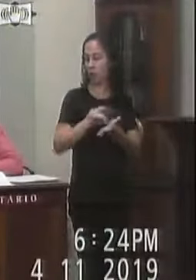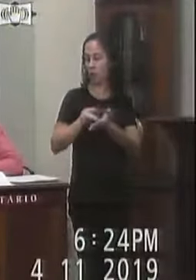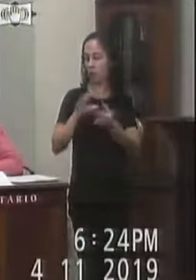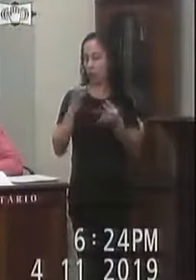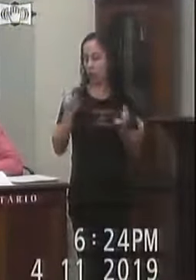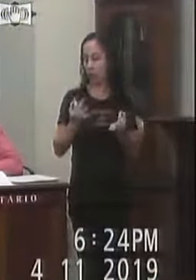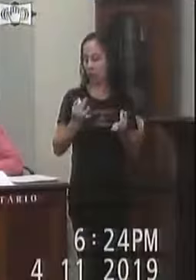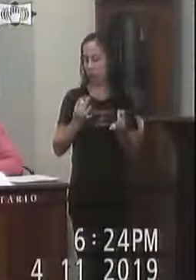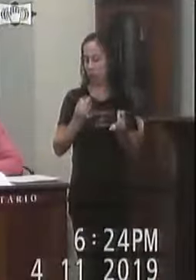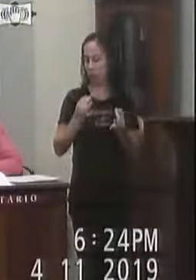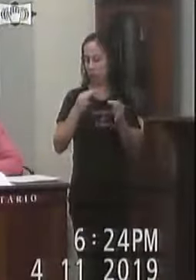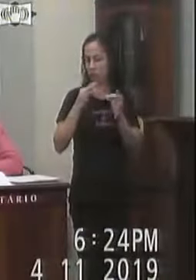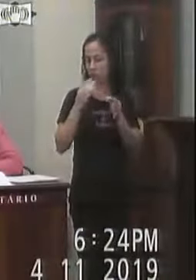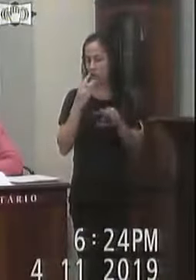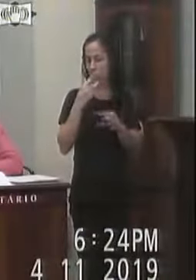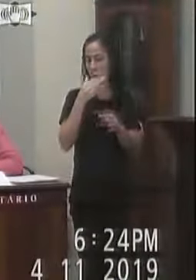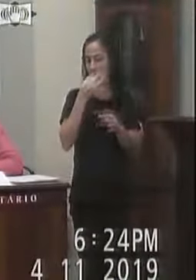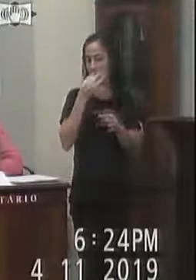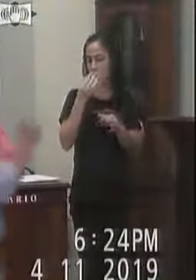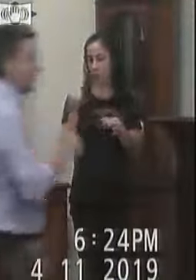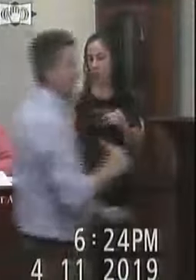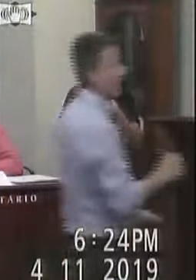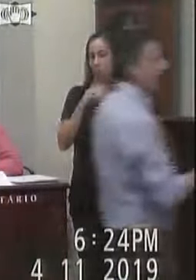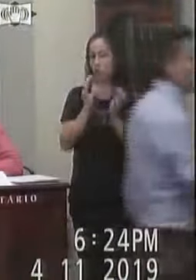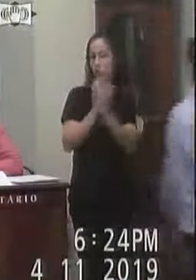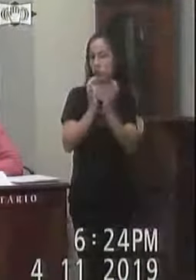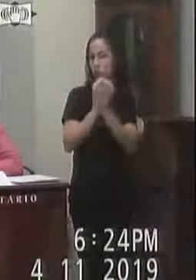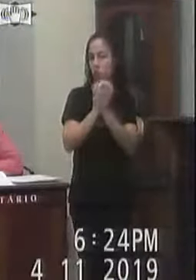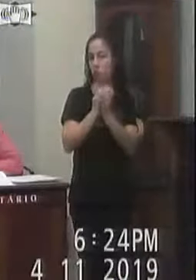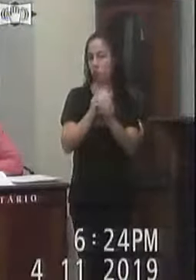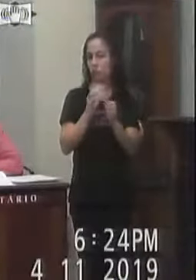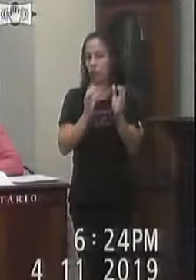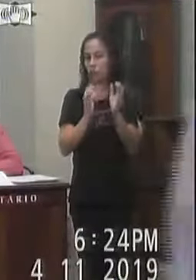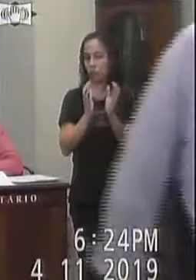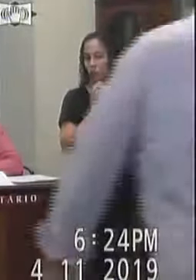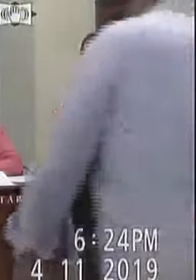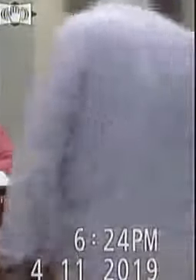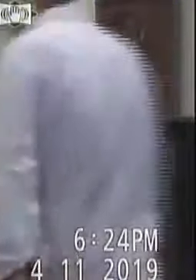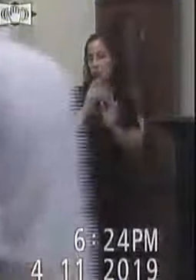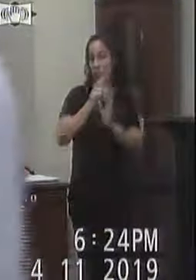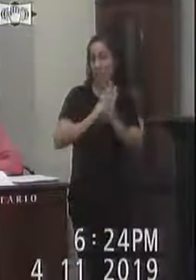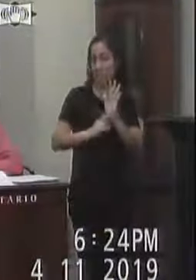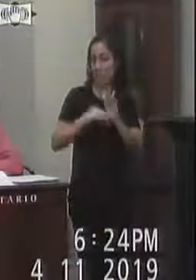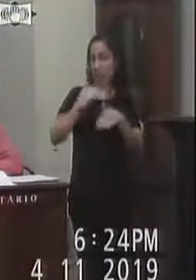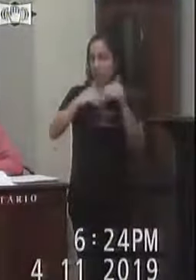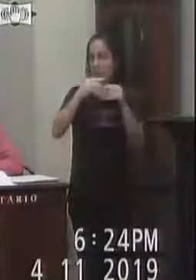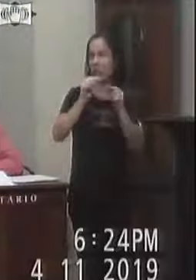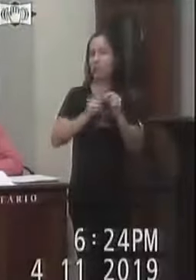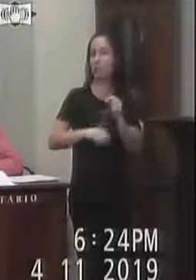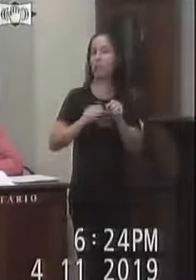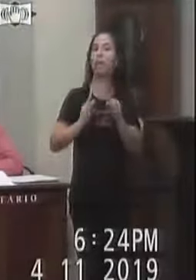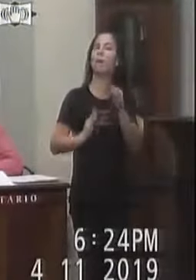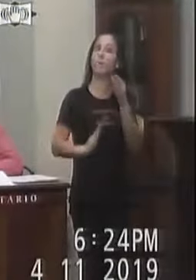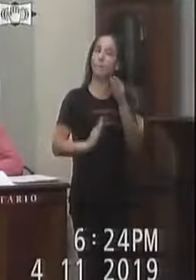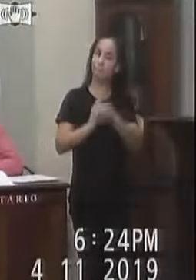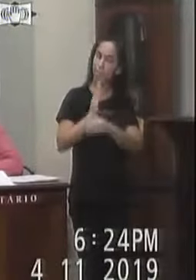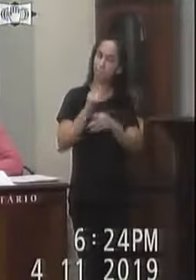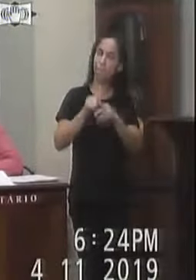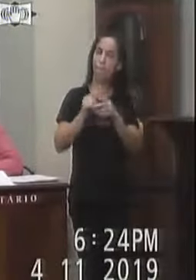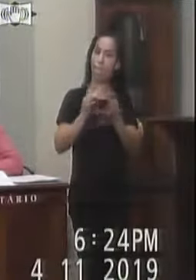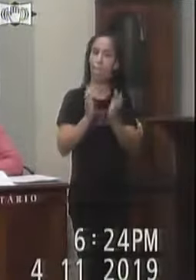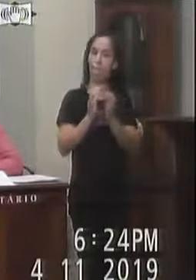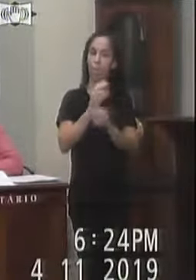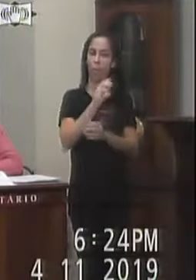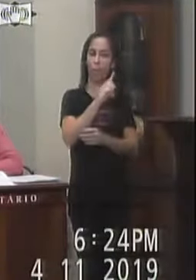e jurídico Voto A comissão De constituição De redação Na pessoa do relator Pena pergolar Tramitação Sugerindo sua aprovação Sala das